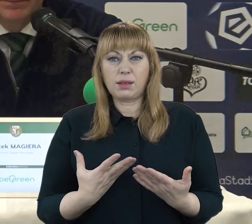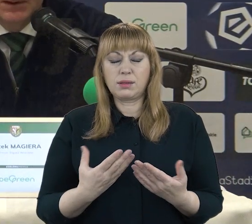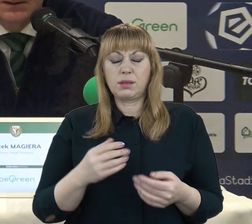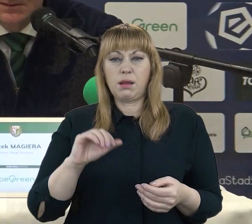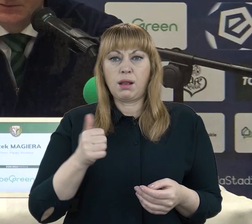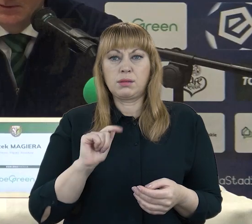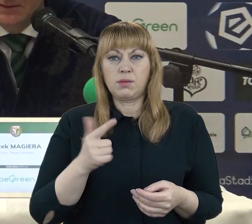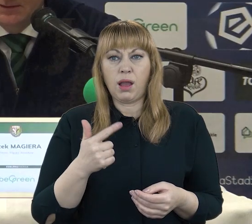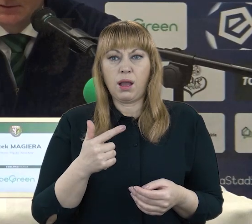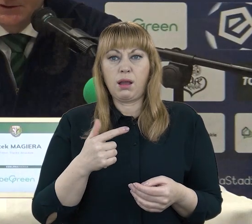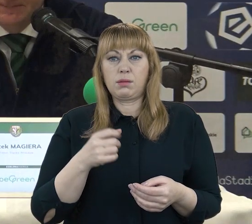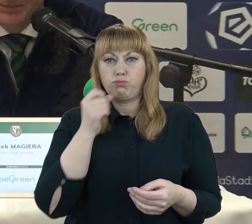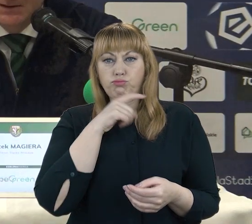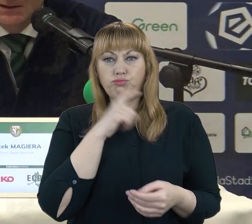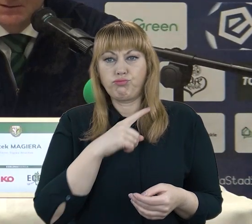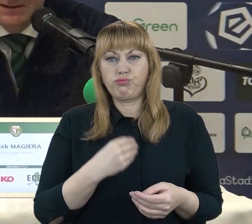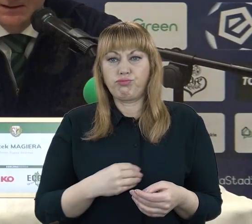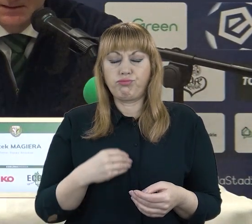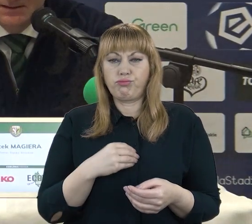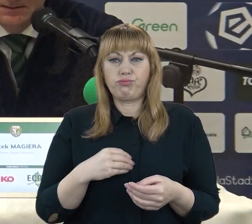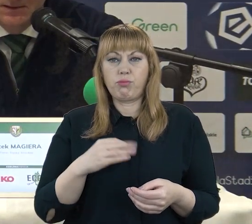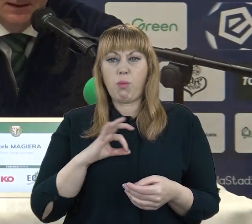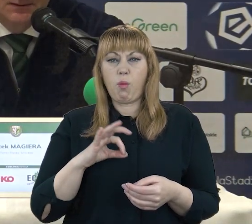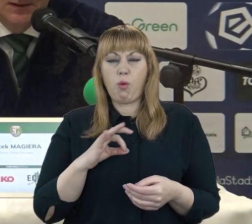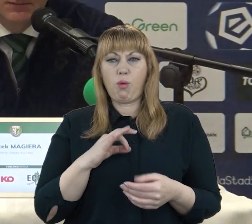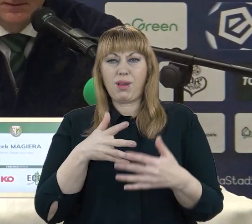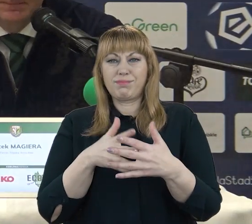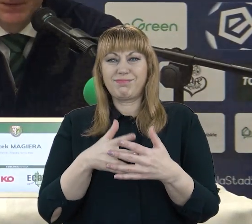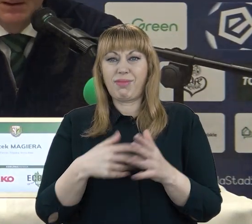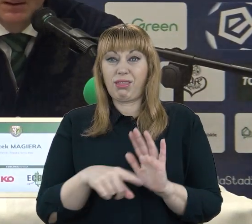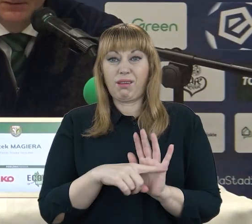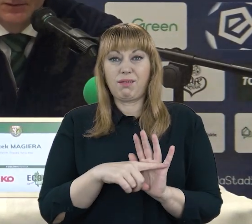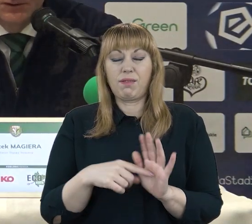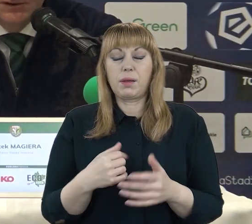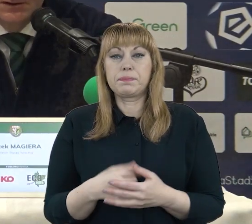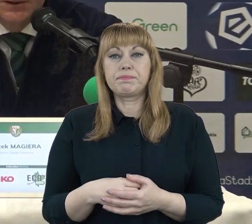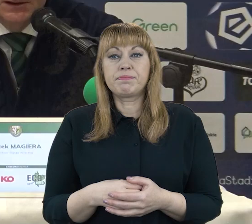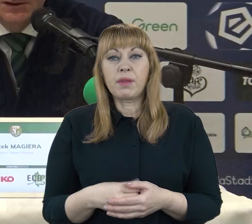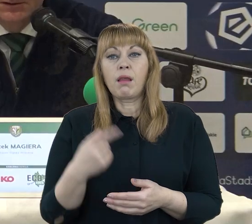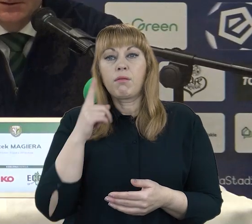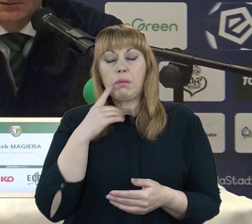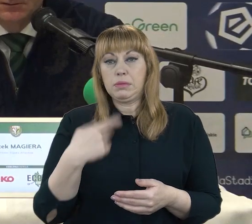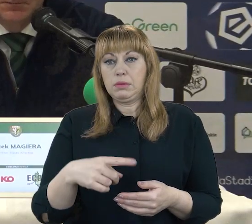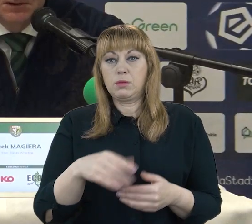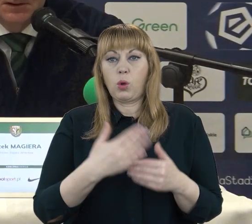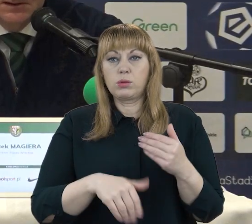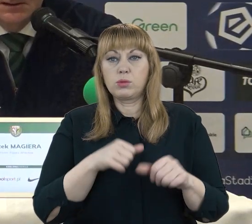spowodowały to, że ta ocena jest negatywna. wiemy o tym, że zbija się koniec roku. To jest